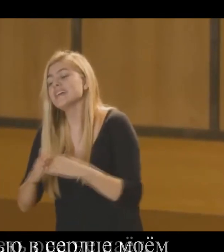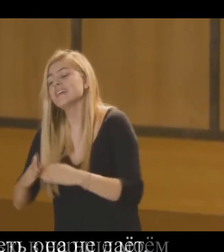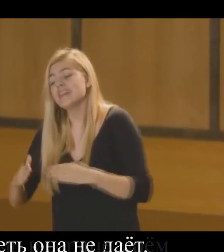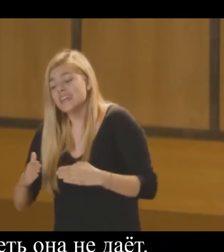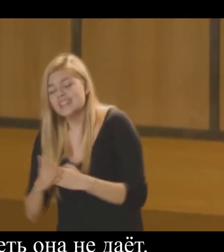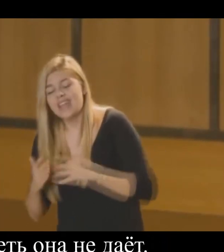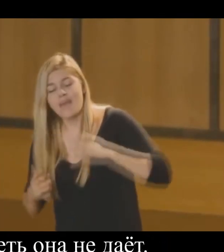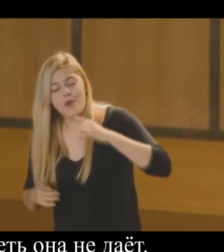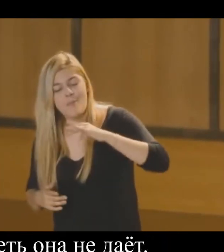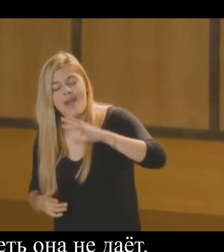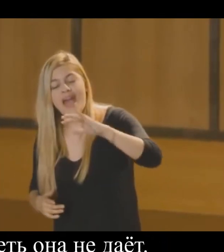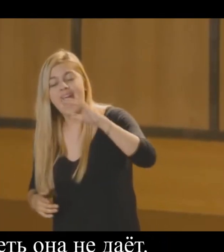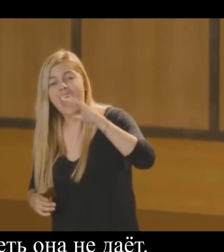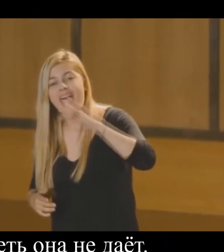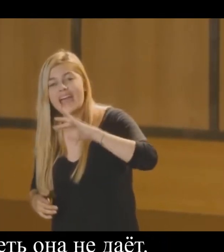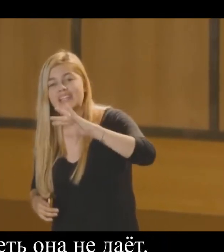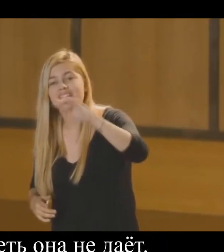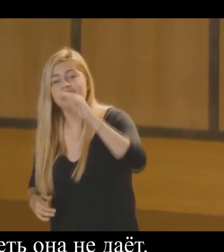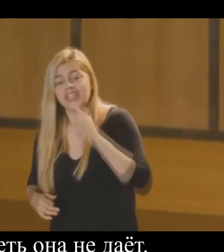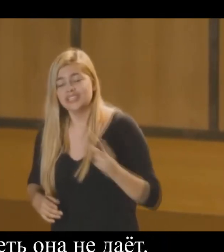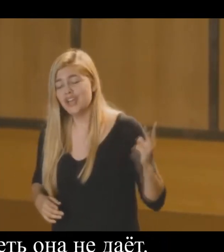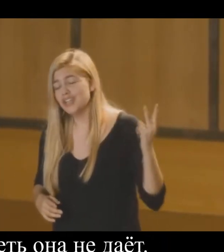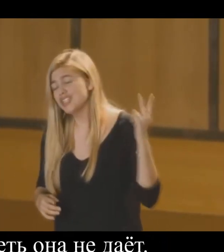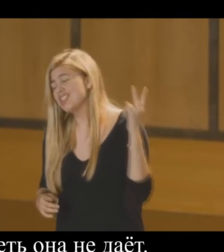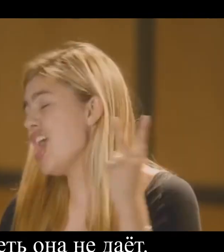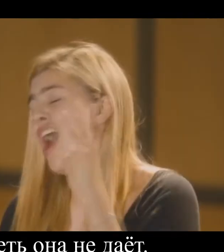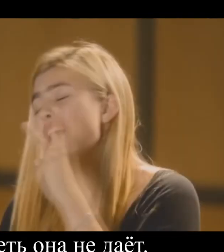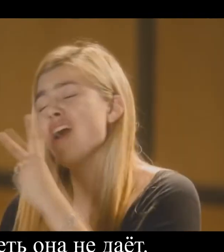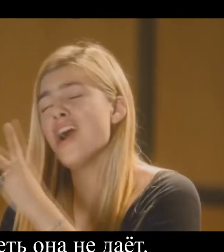Ведь она Не дает